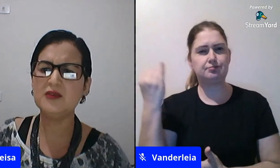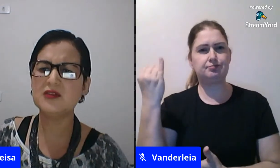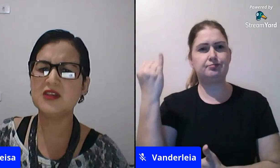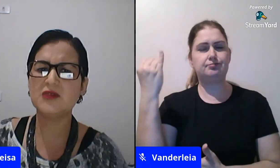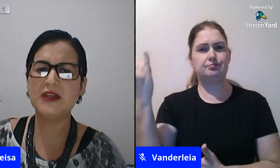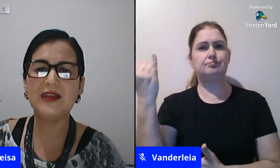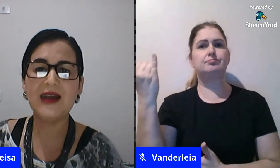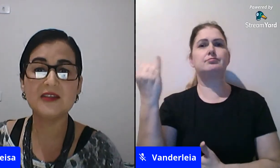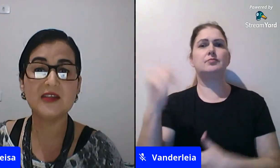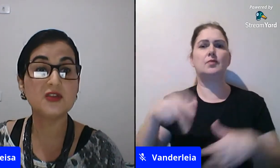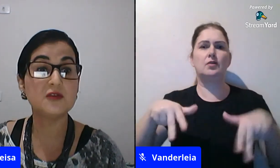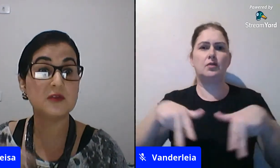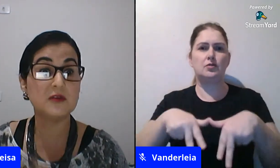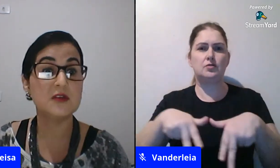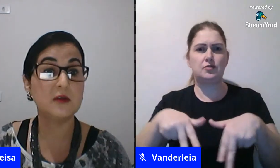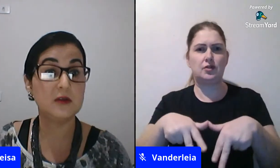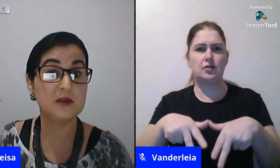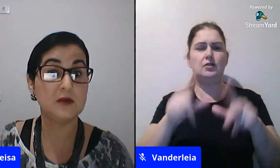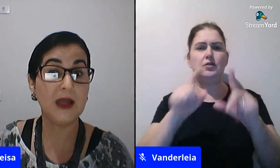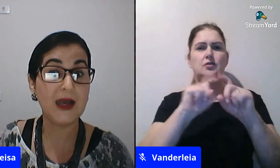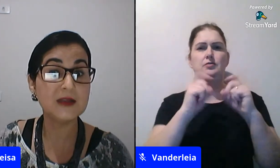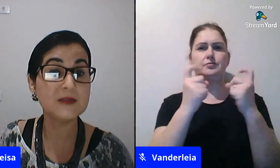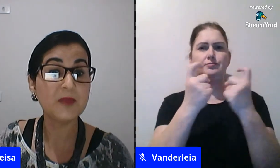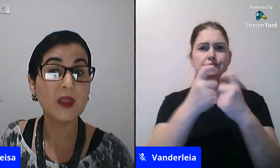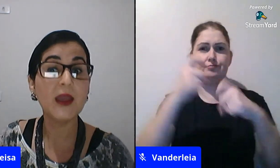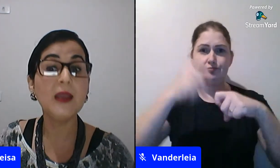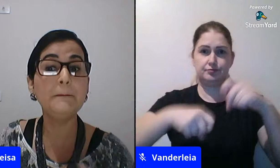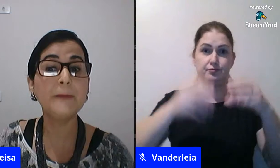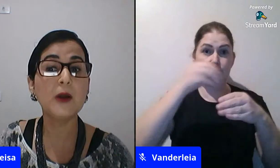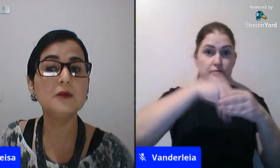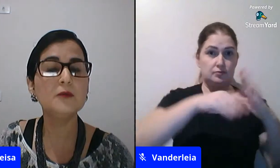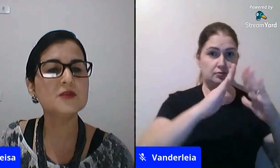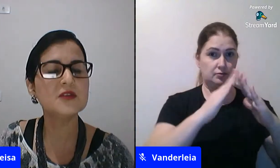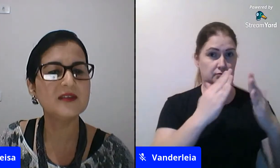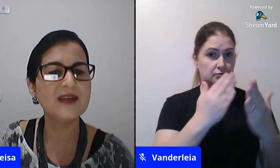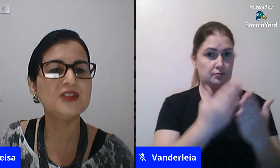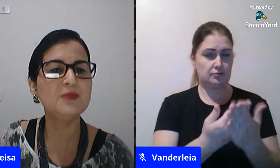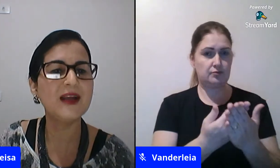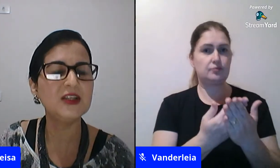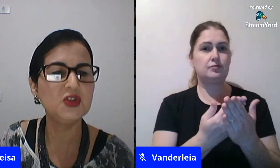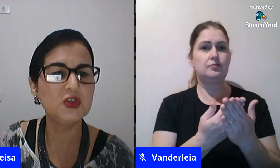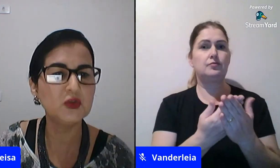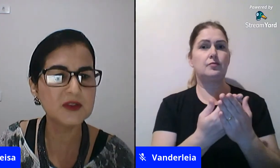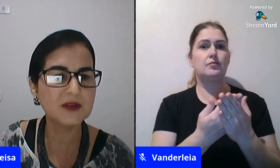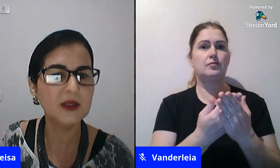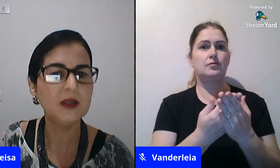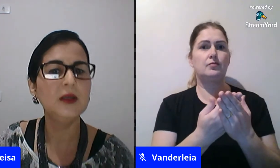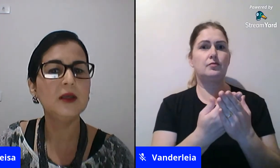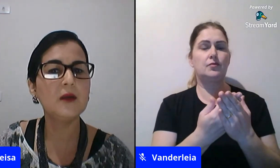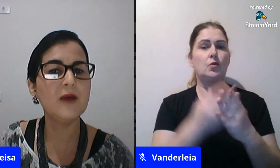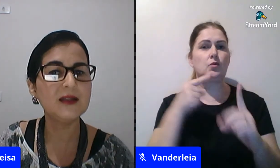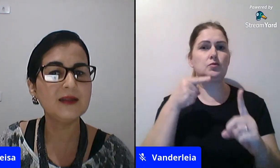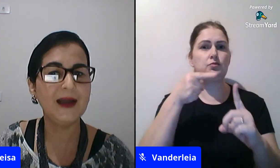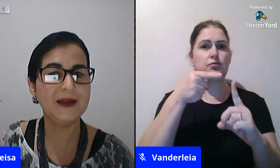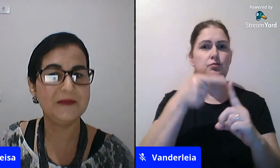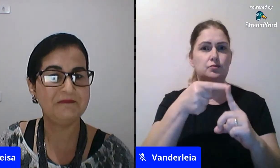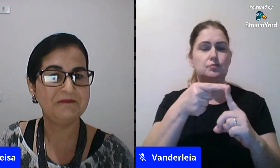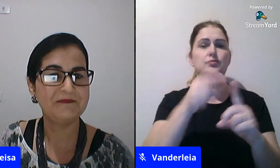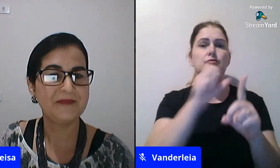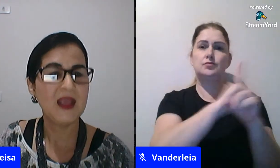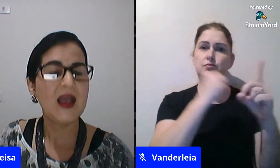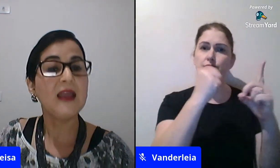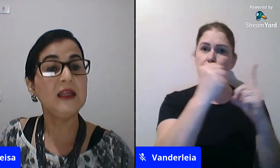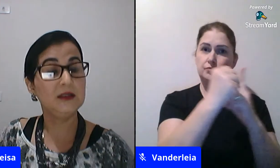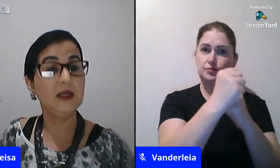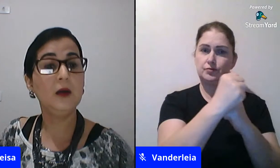gênero, sexualidade nas instituições escolares em prol de uma sociedade mais justa e igualitária.